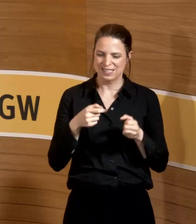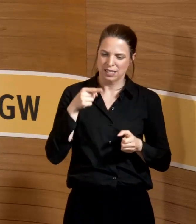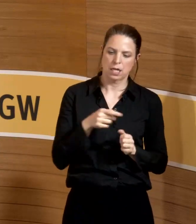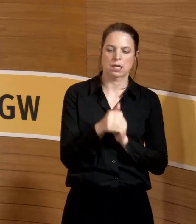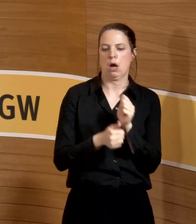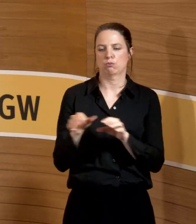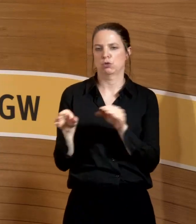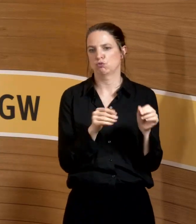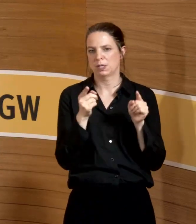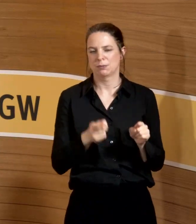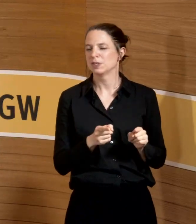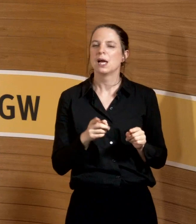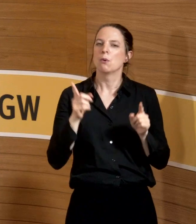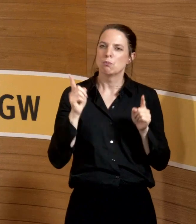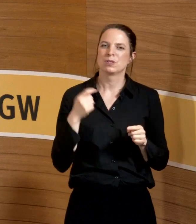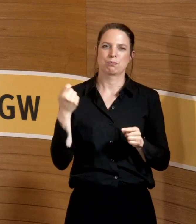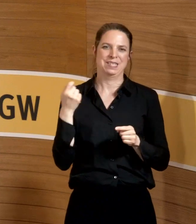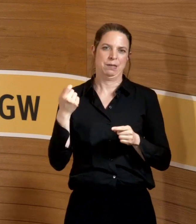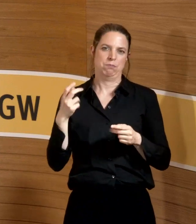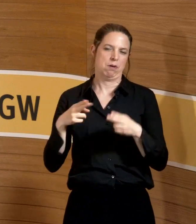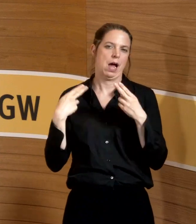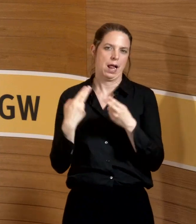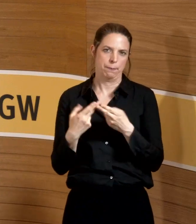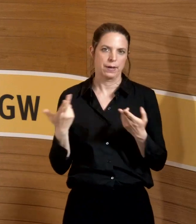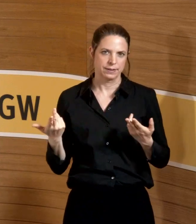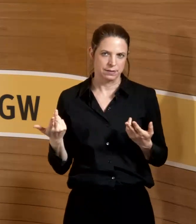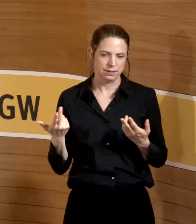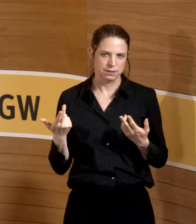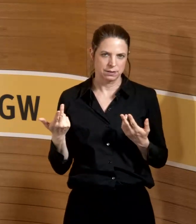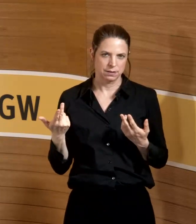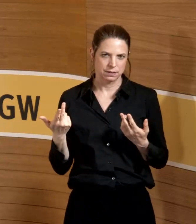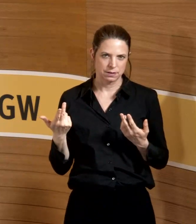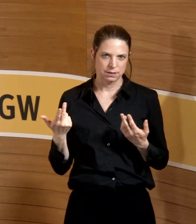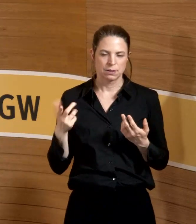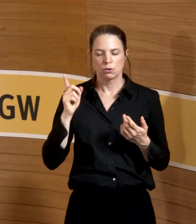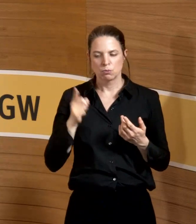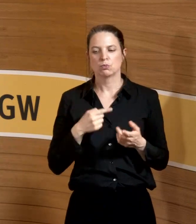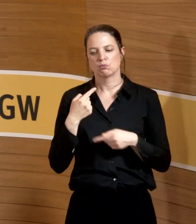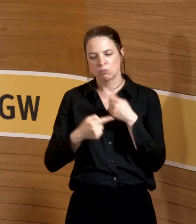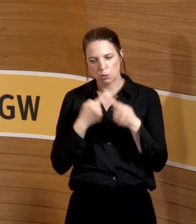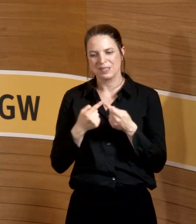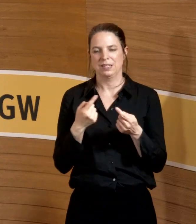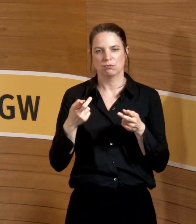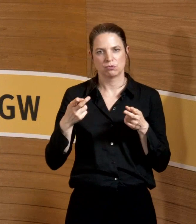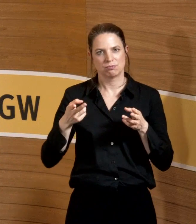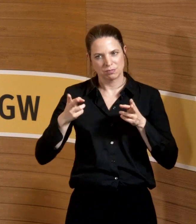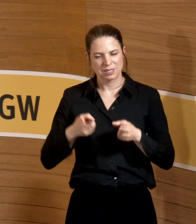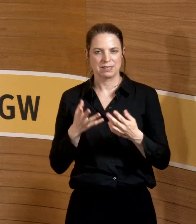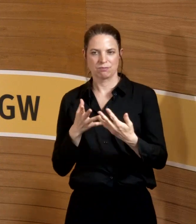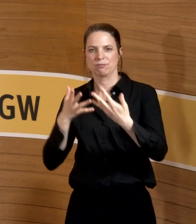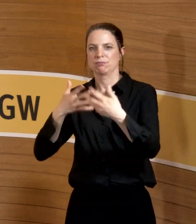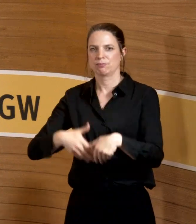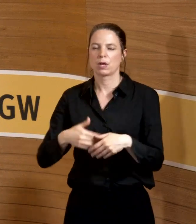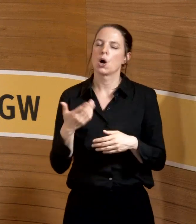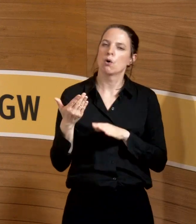genommen. Sondern es muss eingepasst werden in den Prozess. Es muss gebeten werden, dass man es auch ein bisschen ausprobiert,